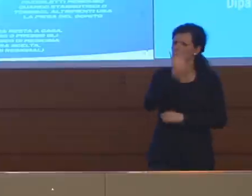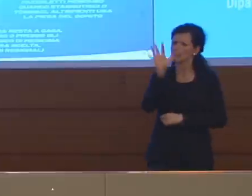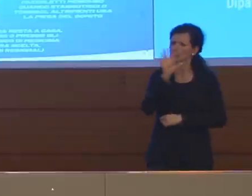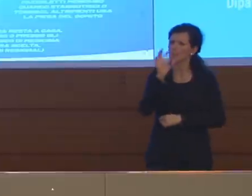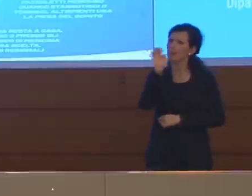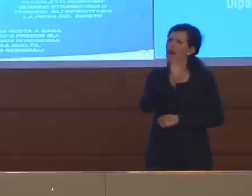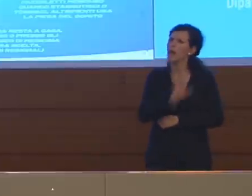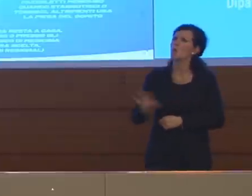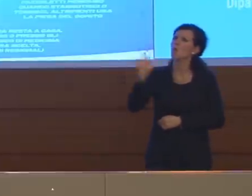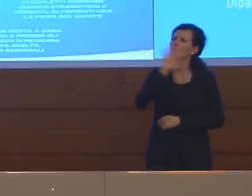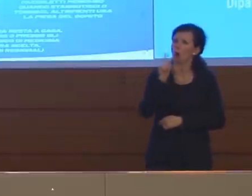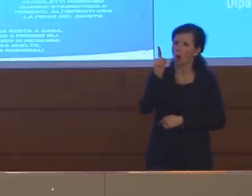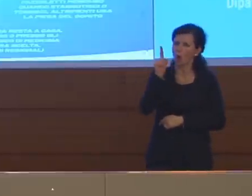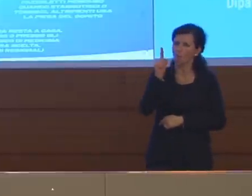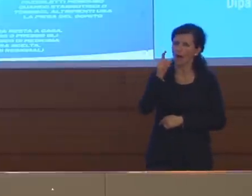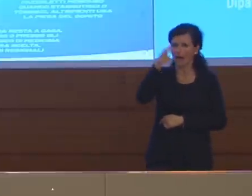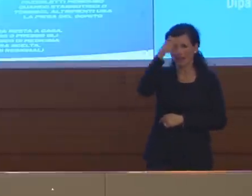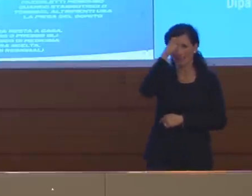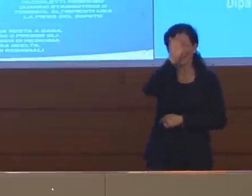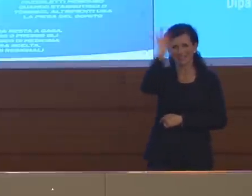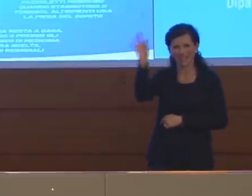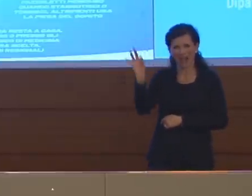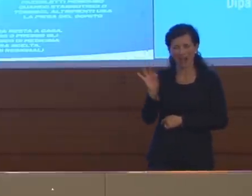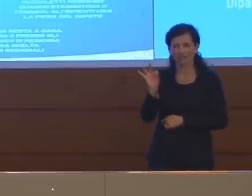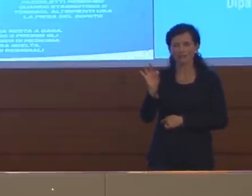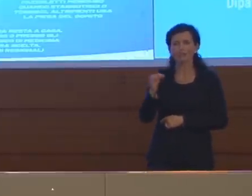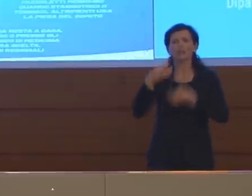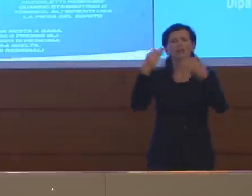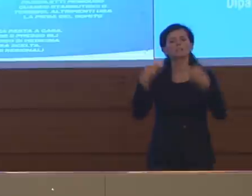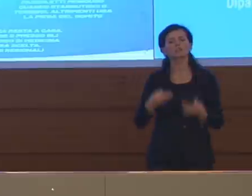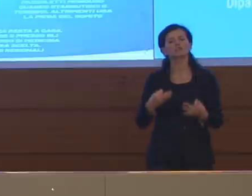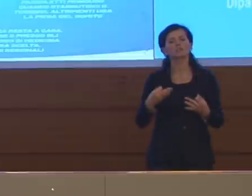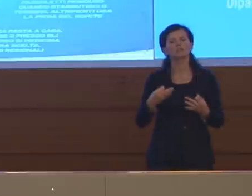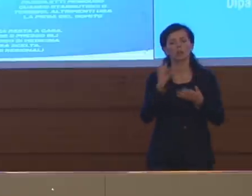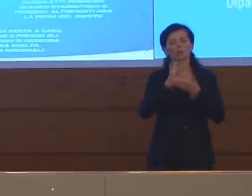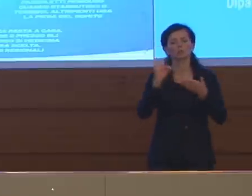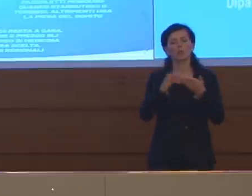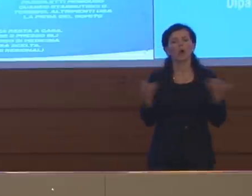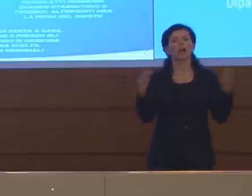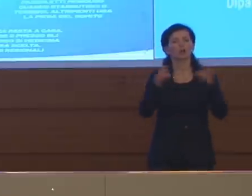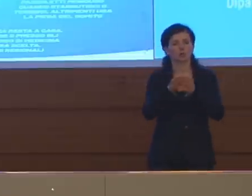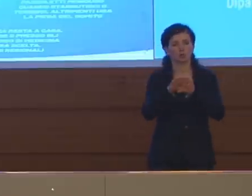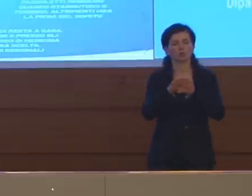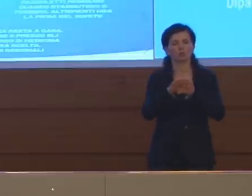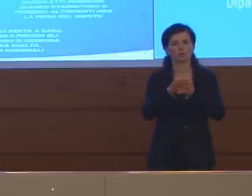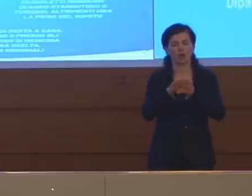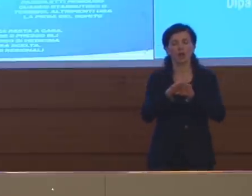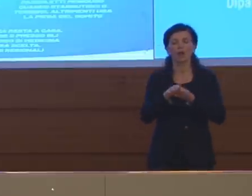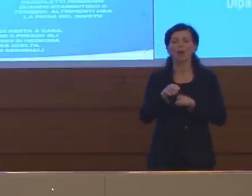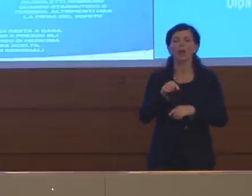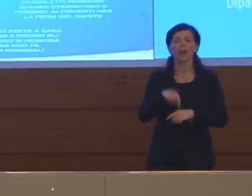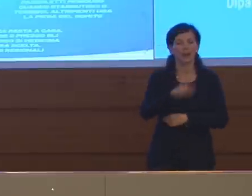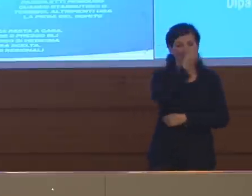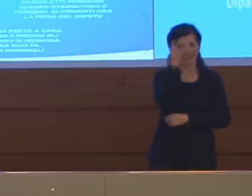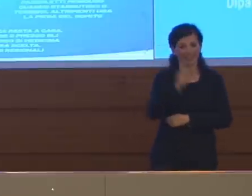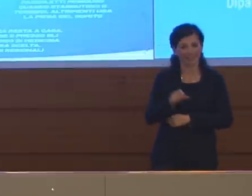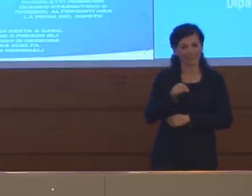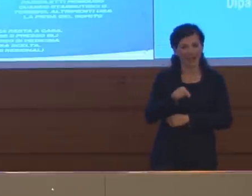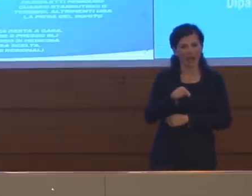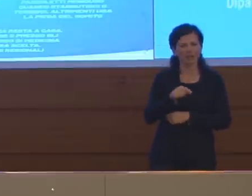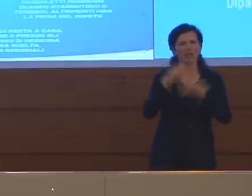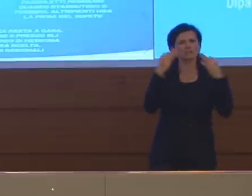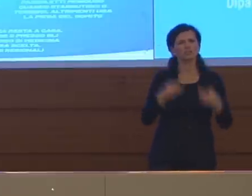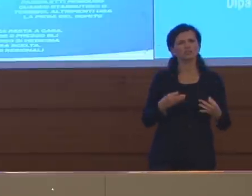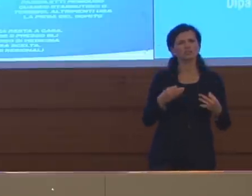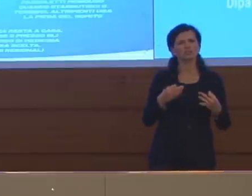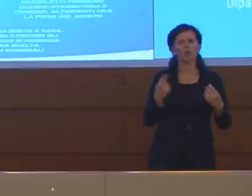parte degli altri paesi europei, rispetto alla decisione di mantenere le scuole chiuse, la decisione italiana sia in assoluta controcorrente.